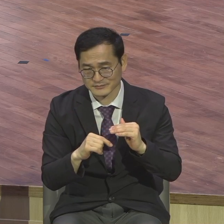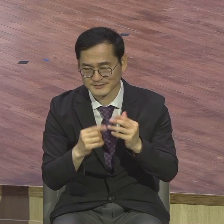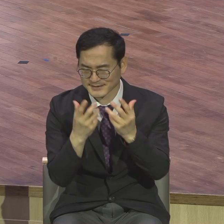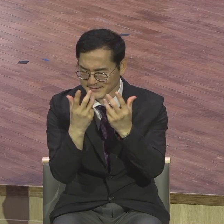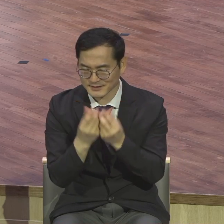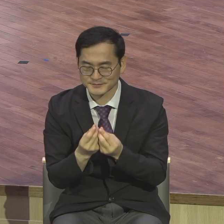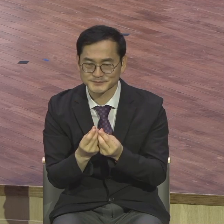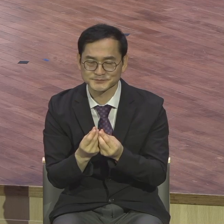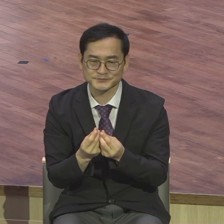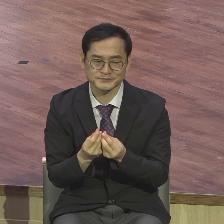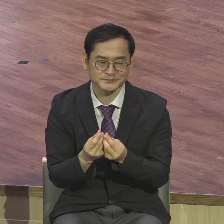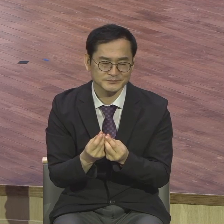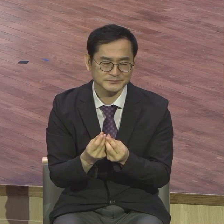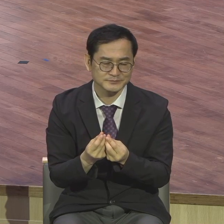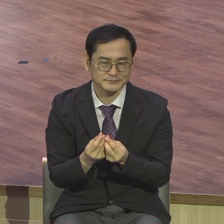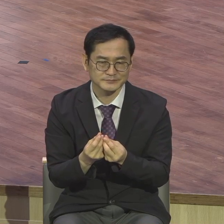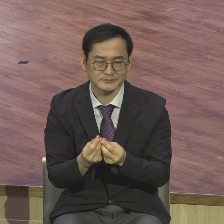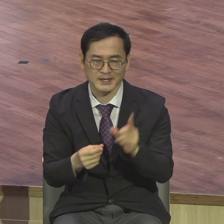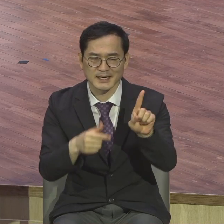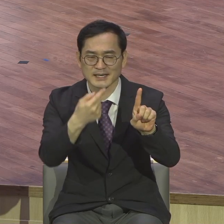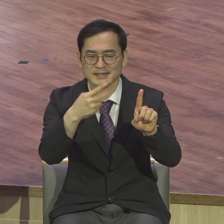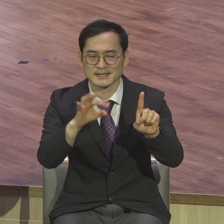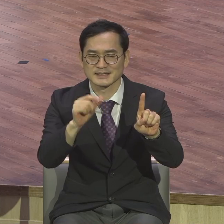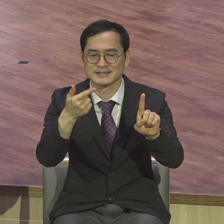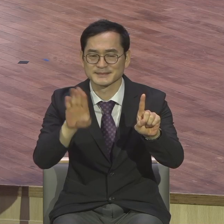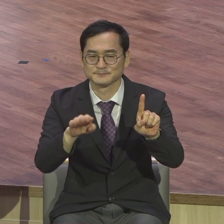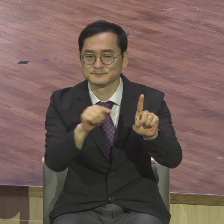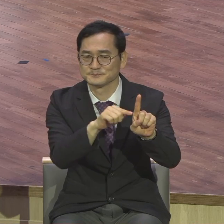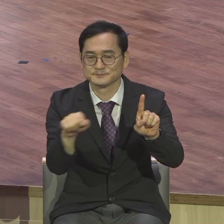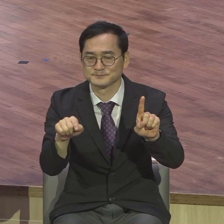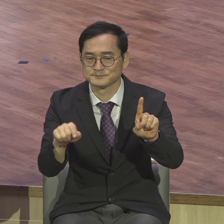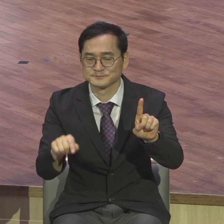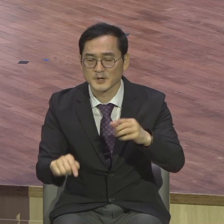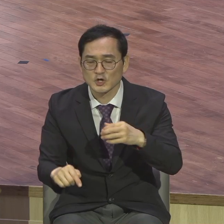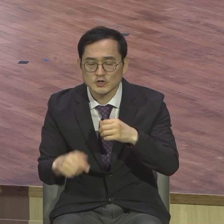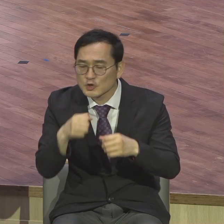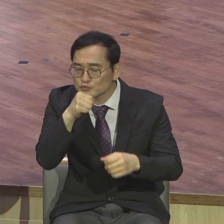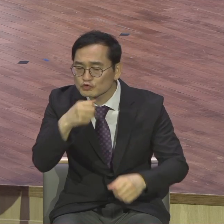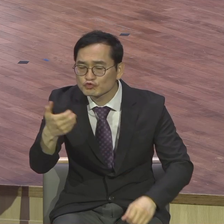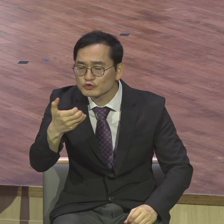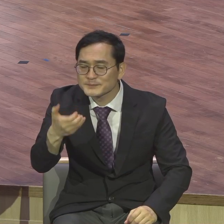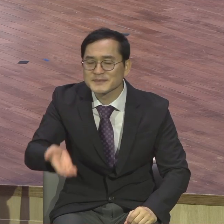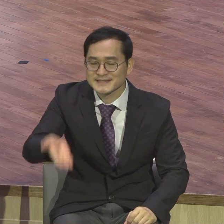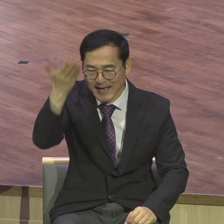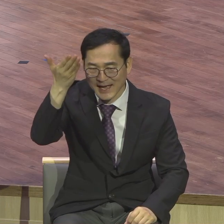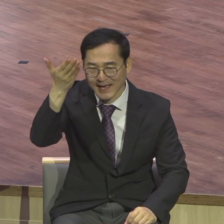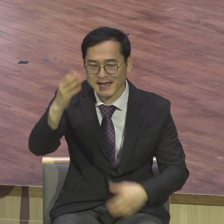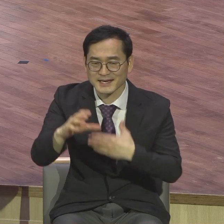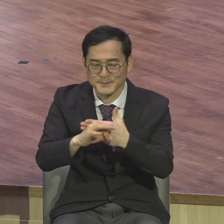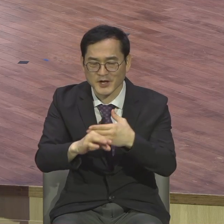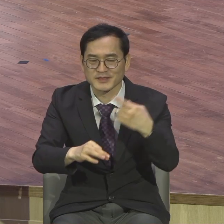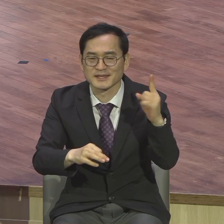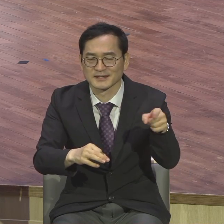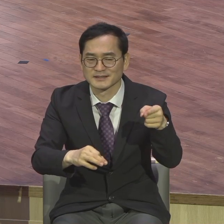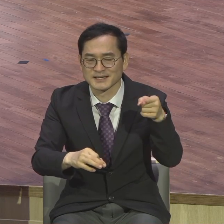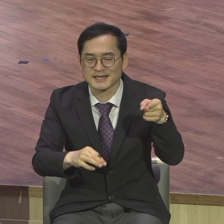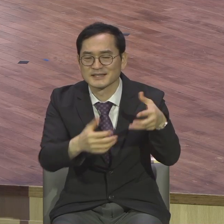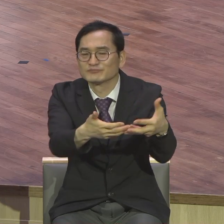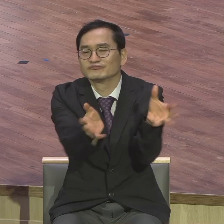1등급이다. 그럼 1등급 기준이 90점이다. 그렇게 하면 시험을 쳐서 90점을 그렇게